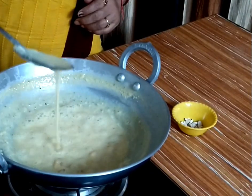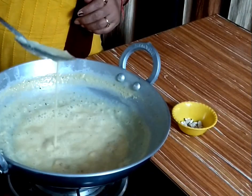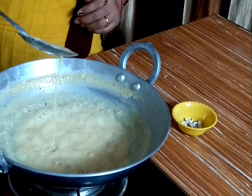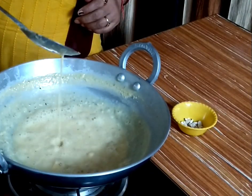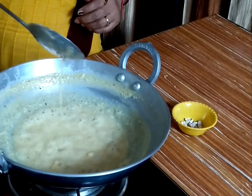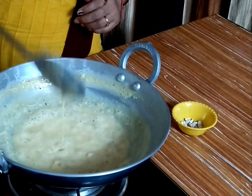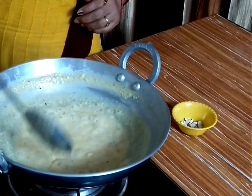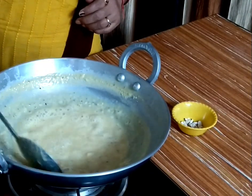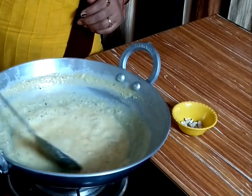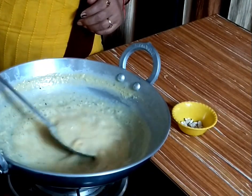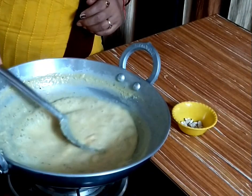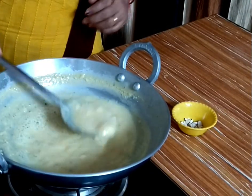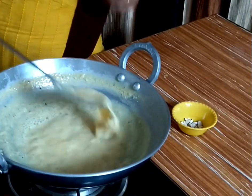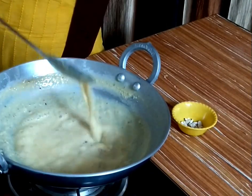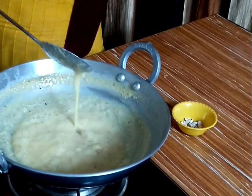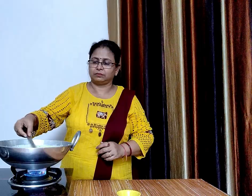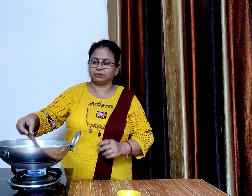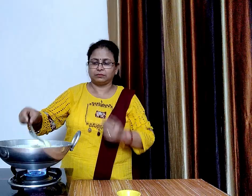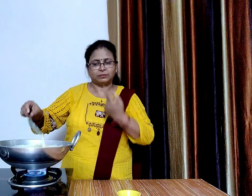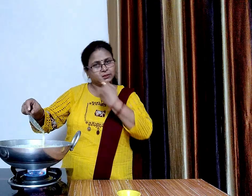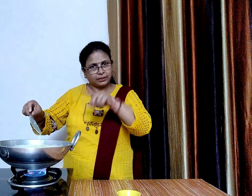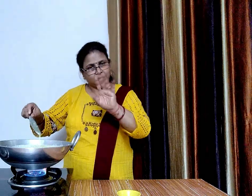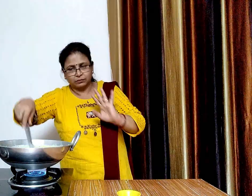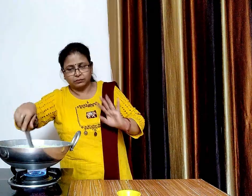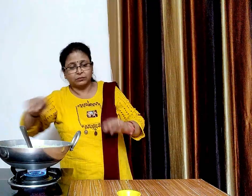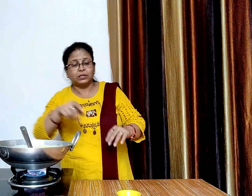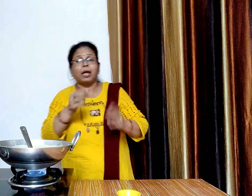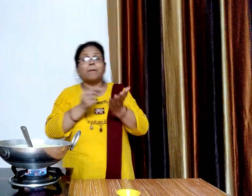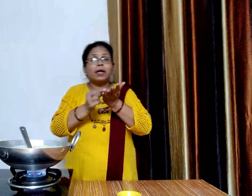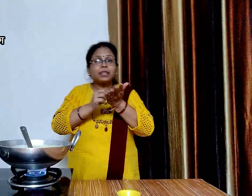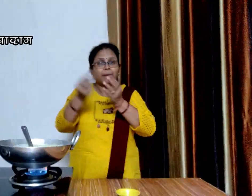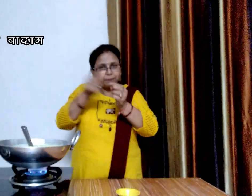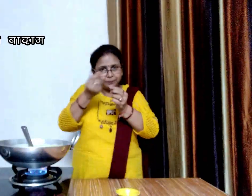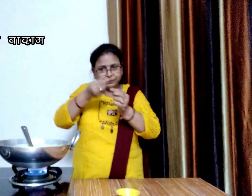देखिए दूद में काफी गारा बना चुका है अब इसमें कटे हुए बादाम